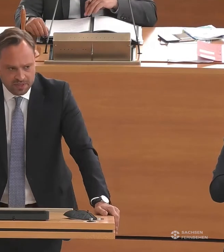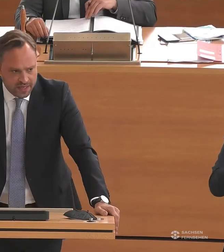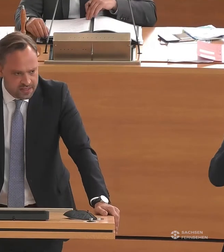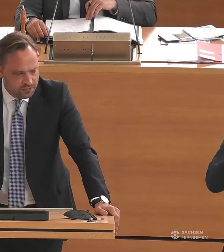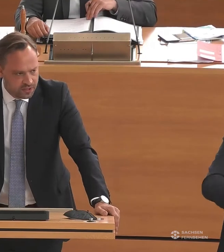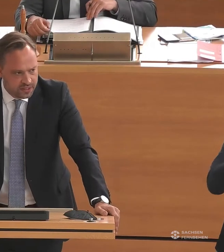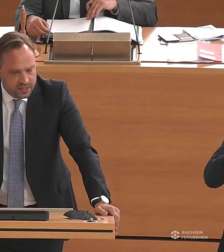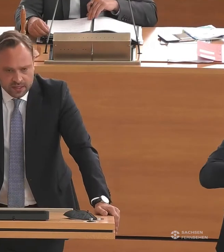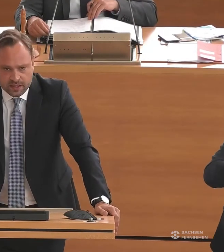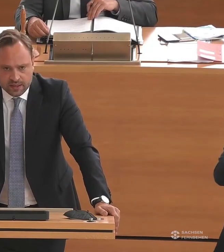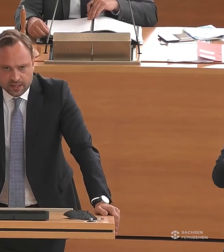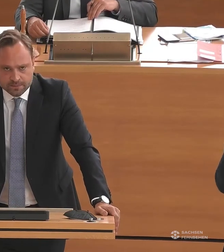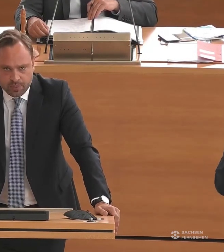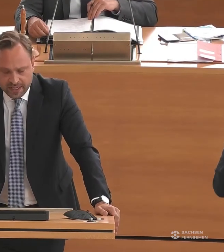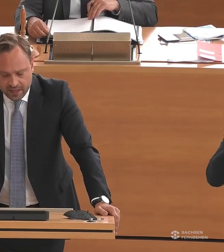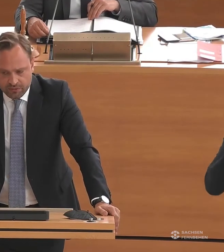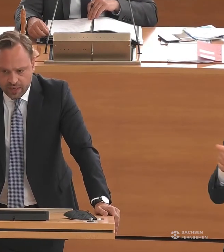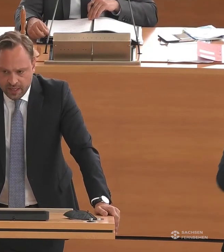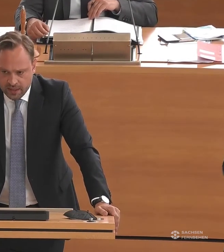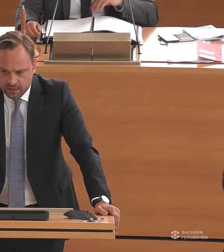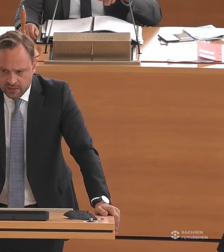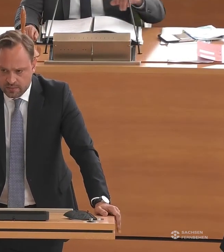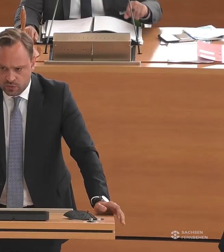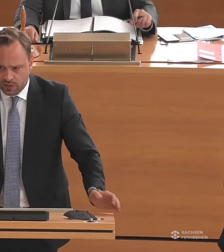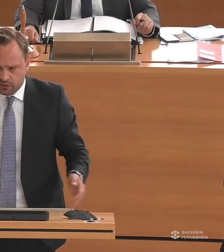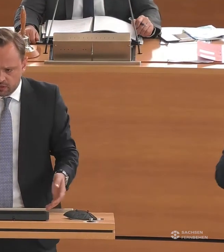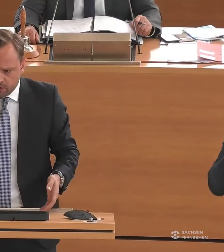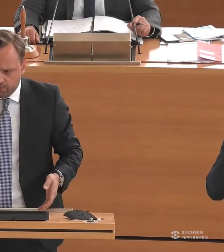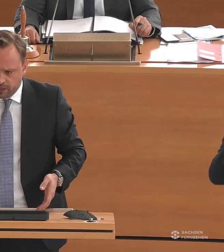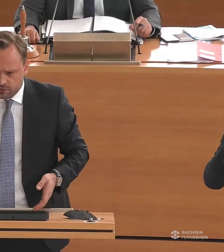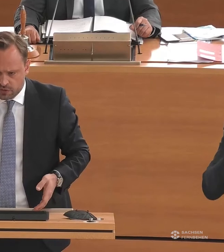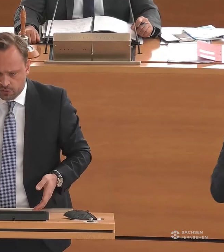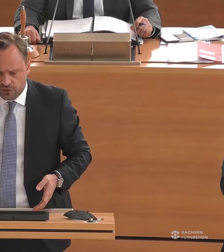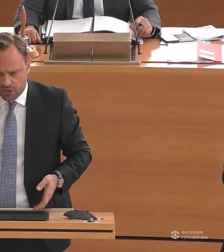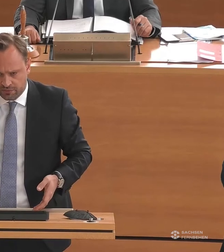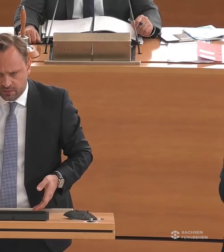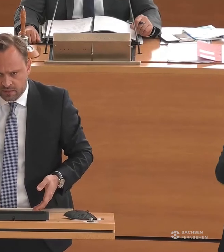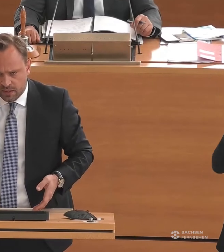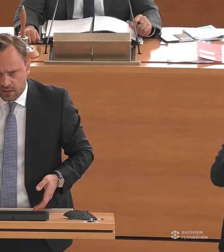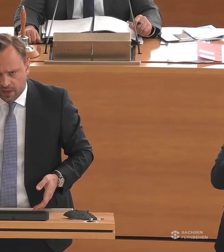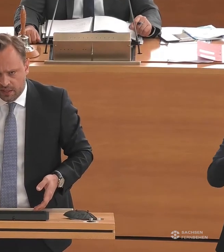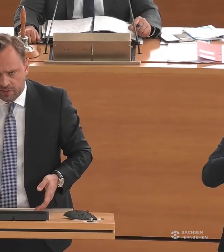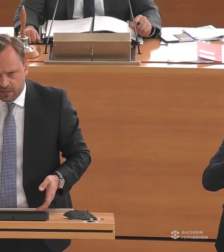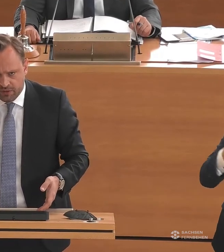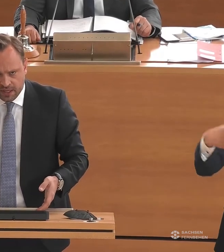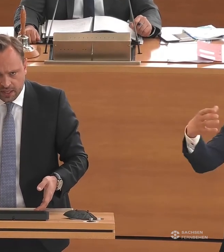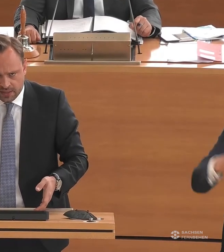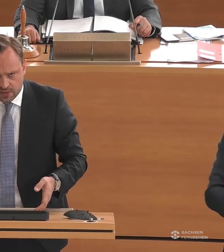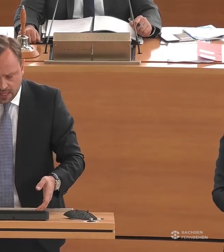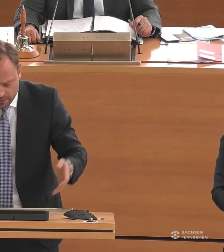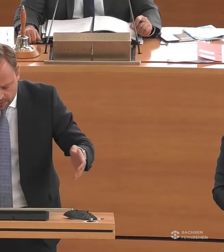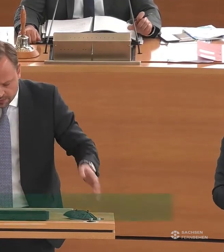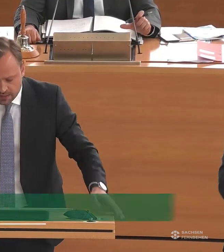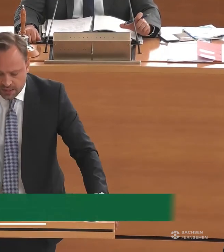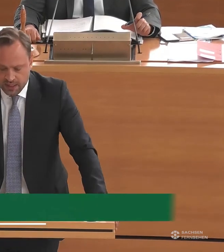Akzeptanz für Barrierefreiheit. Und in diesem Zuge natürlich auch für Inklusion zu schaffen. Beide Begriffe hängen eng